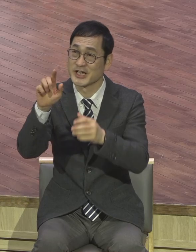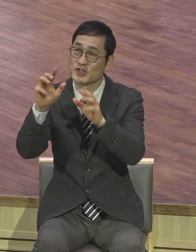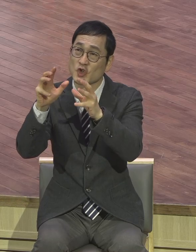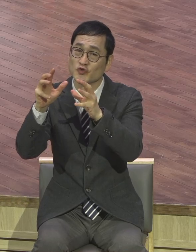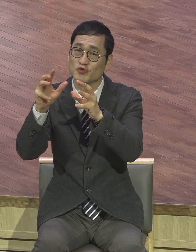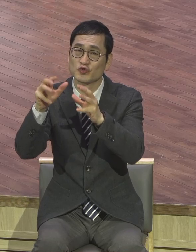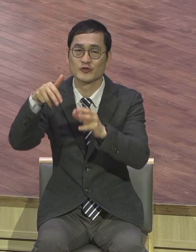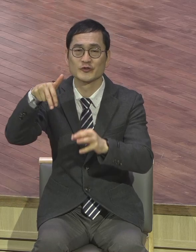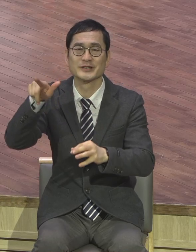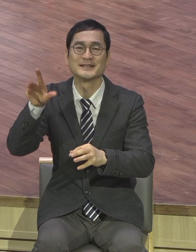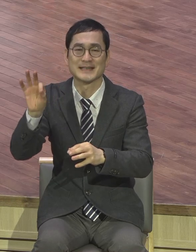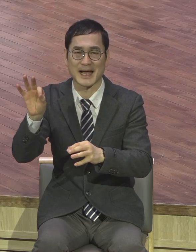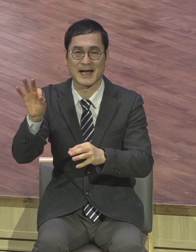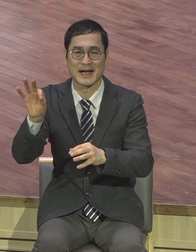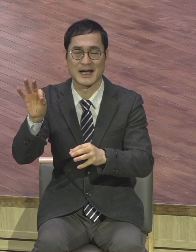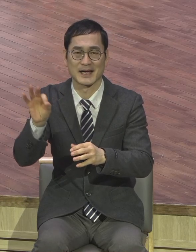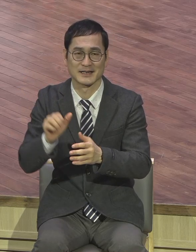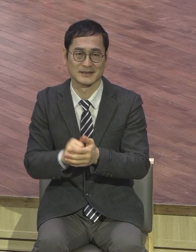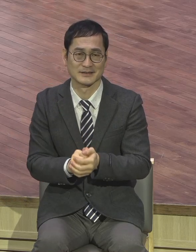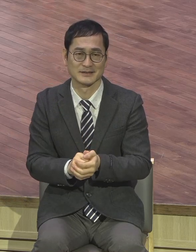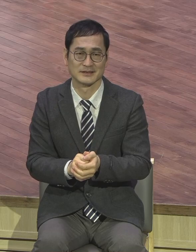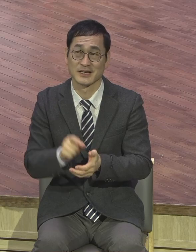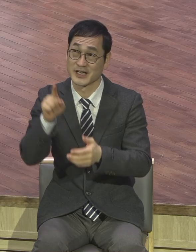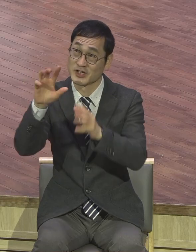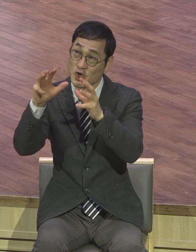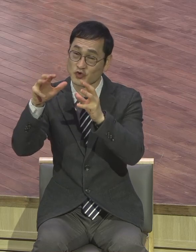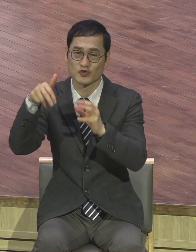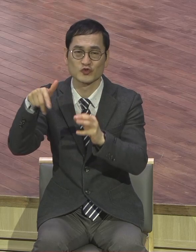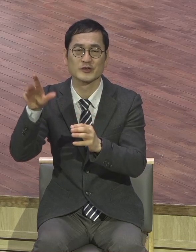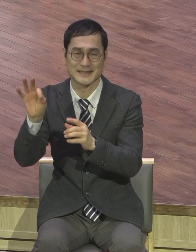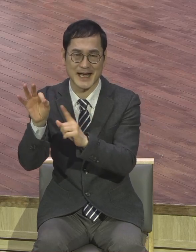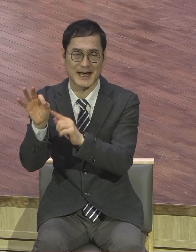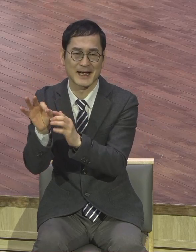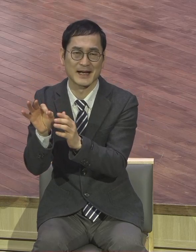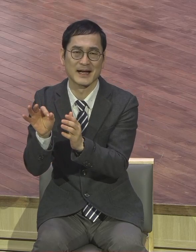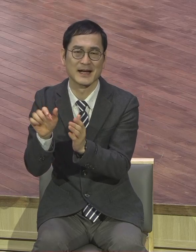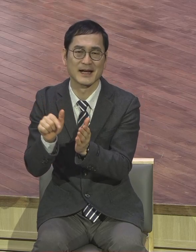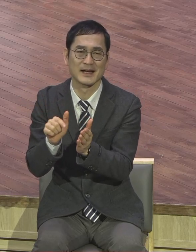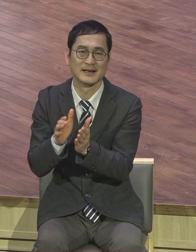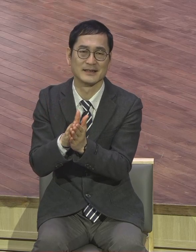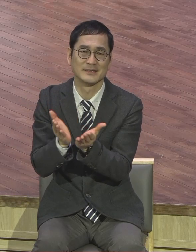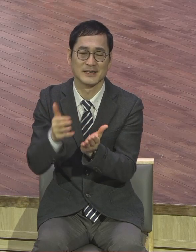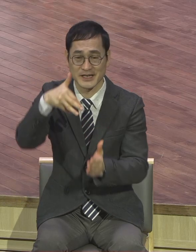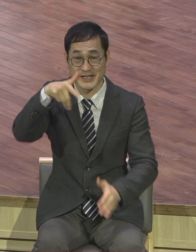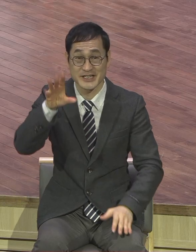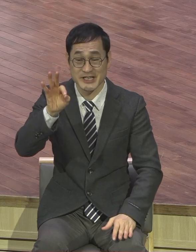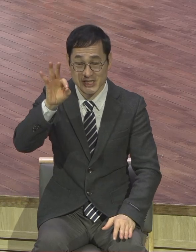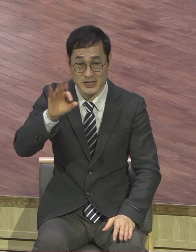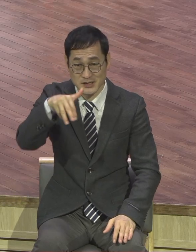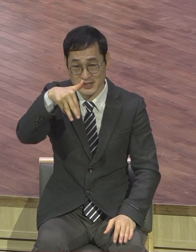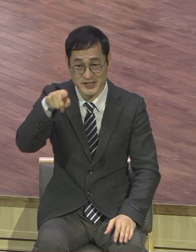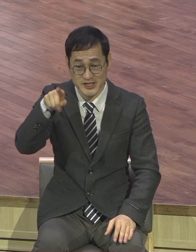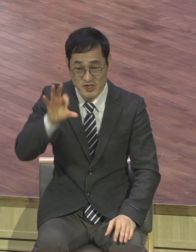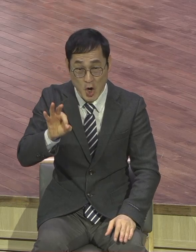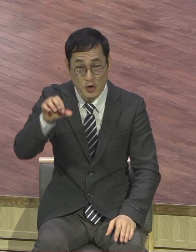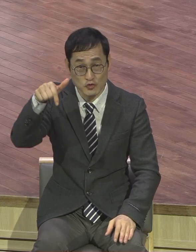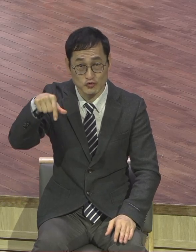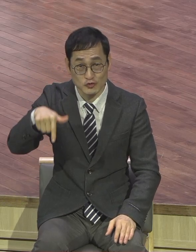말을 잘해야 됩니다. 잘못하면 천국장 됩니다. 천국장이라 천국장입니다. 천국장. 성경에 보면